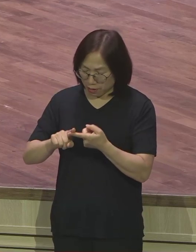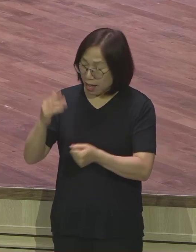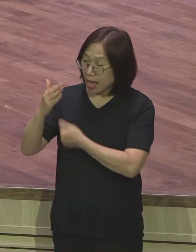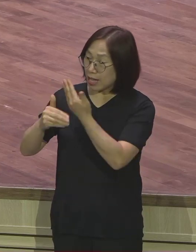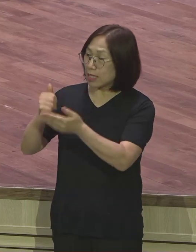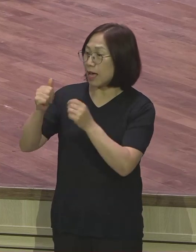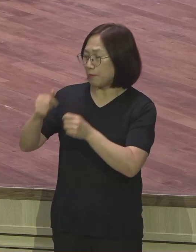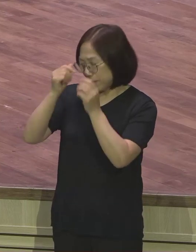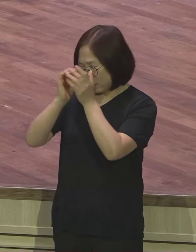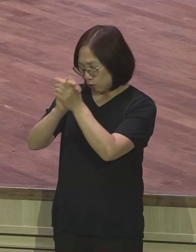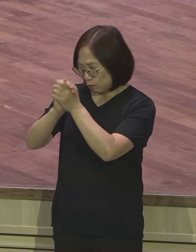기도했습니다.